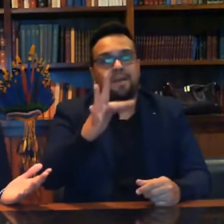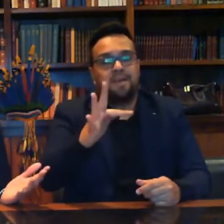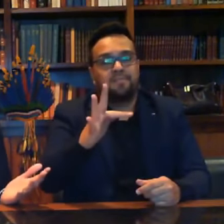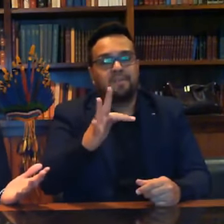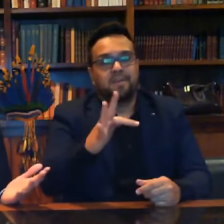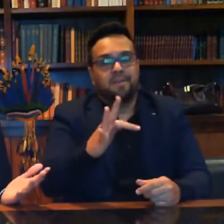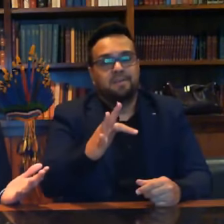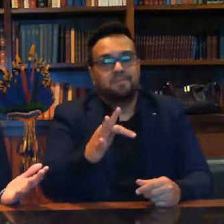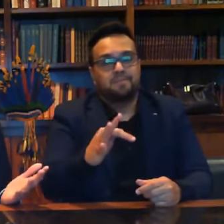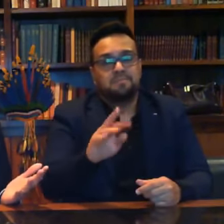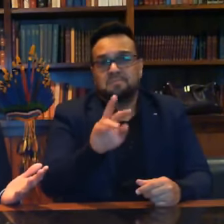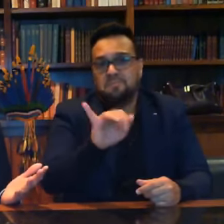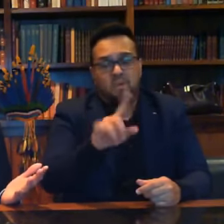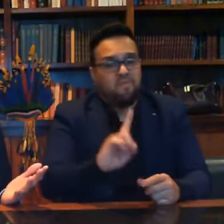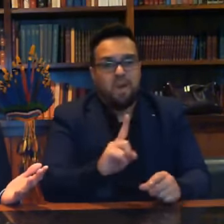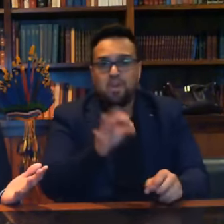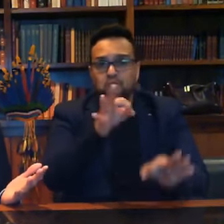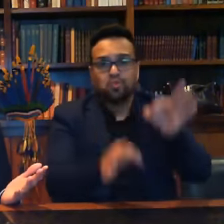não vai ser julgado.